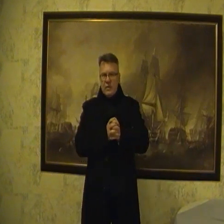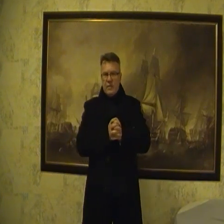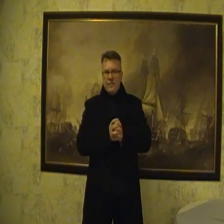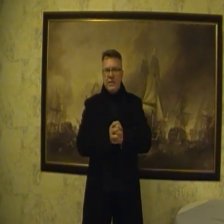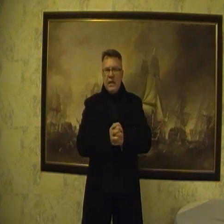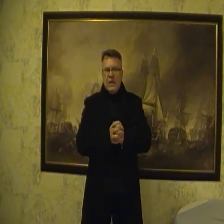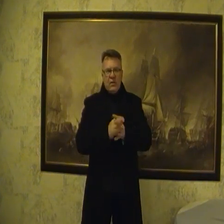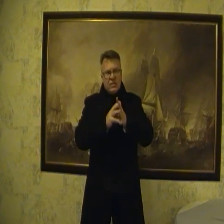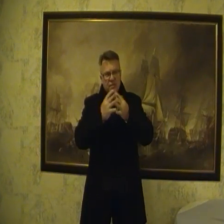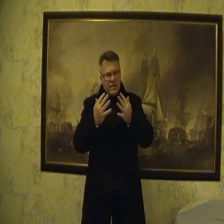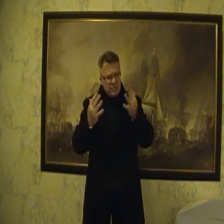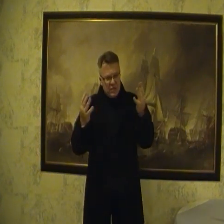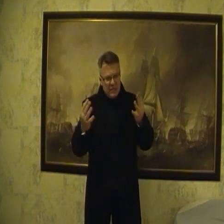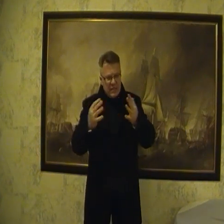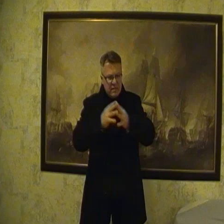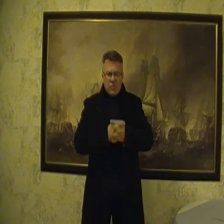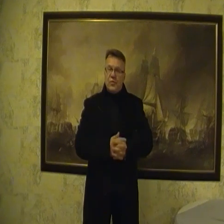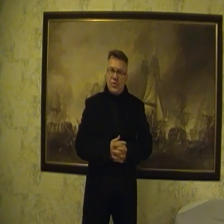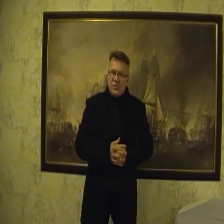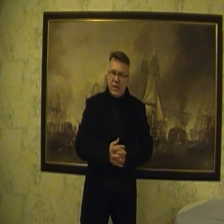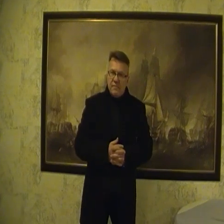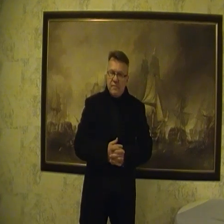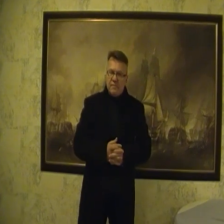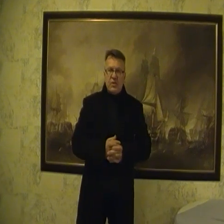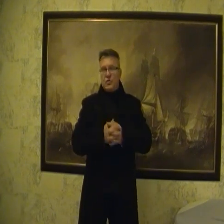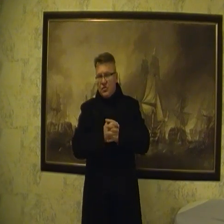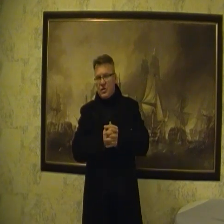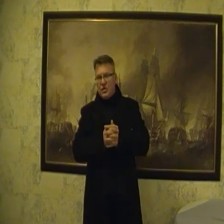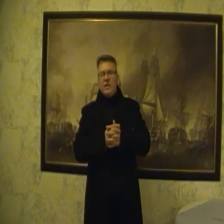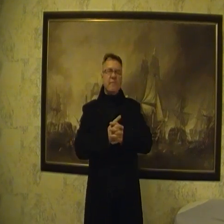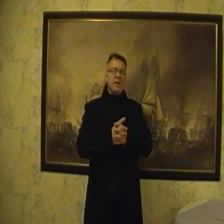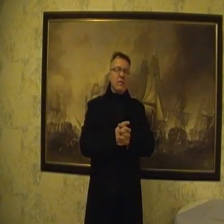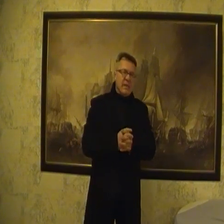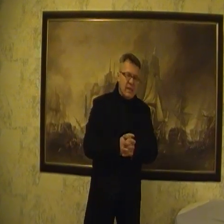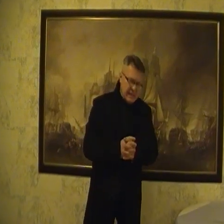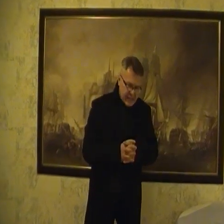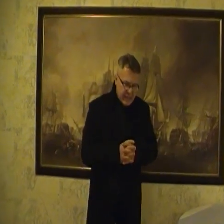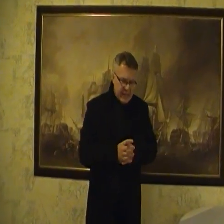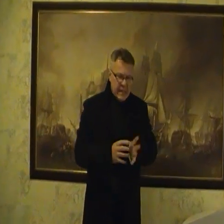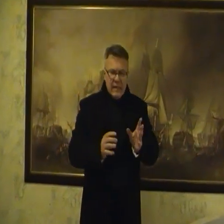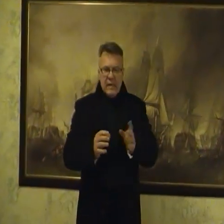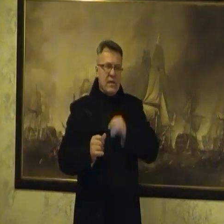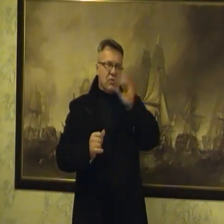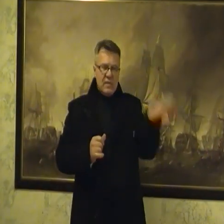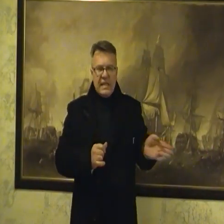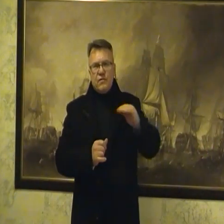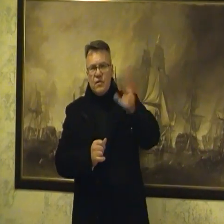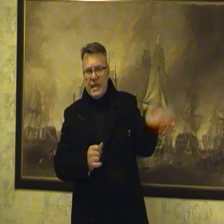reguły. Oni sobie na przykład drukują książki. Piszą książki, pięknie, ładnie i tak dalej. Jeżdżą do Stanów, do